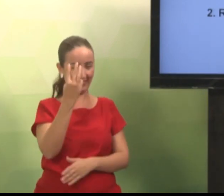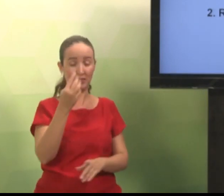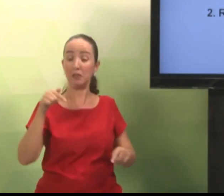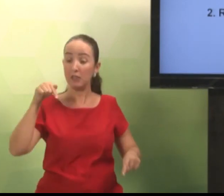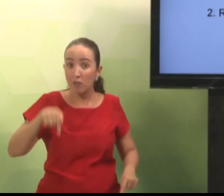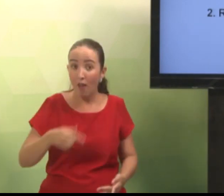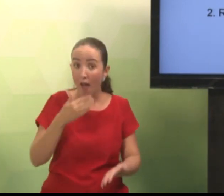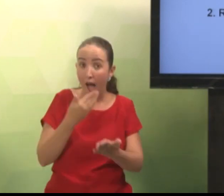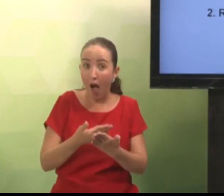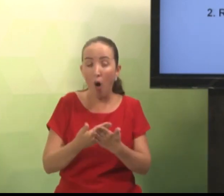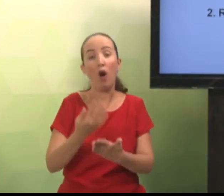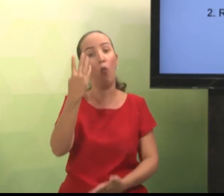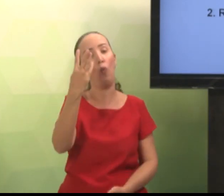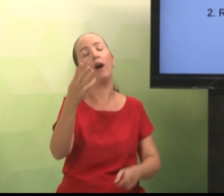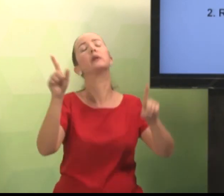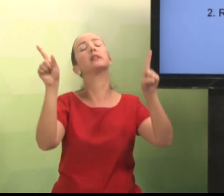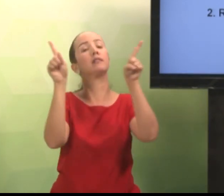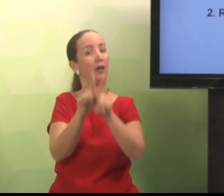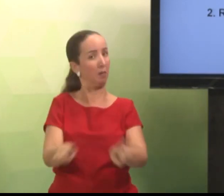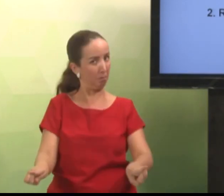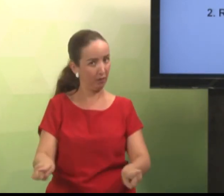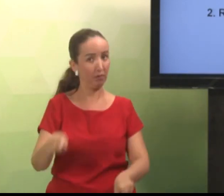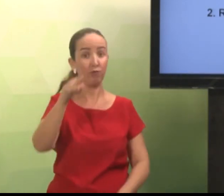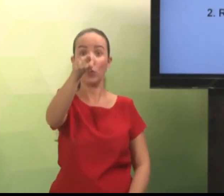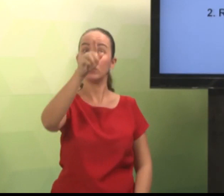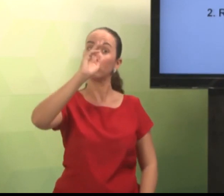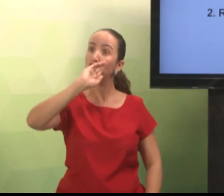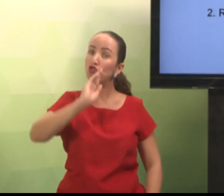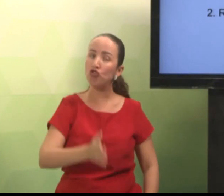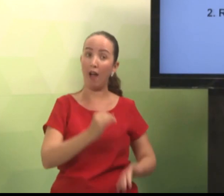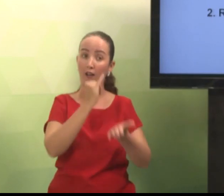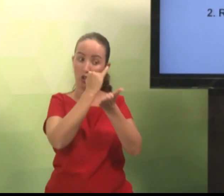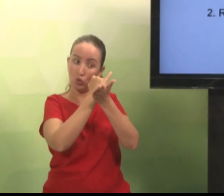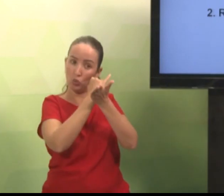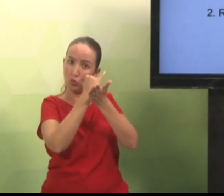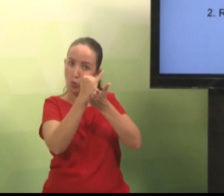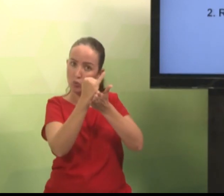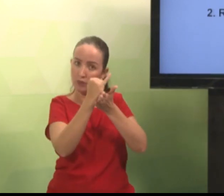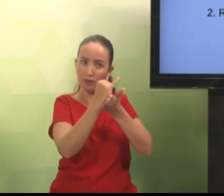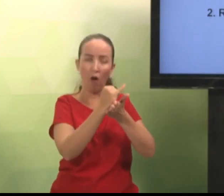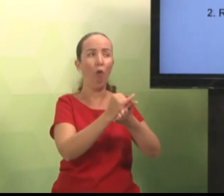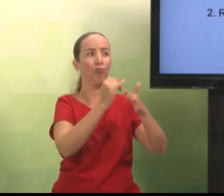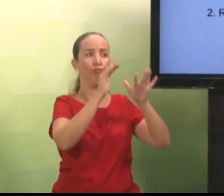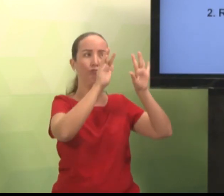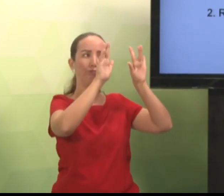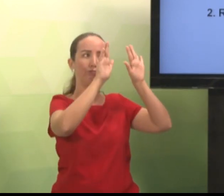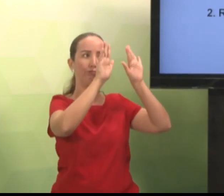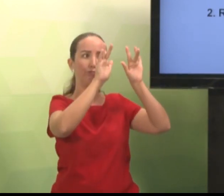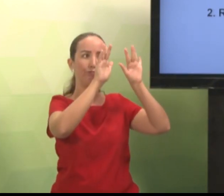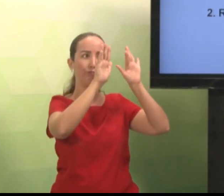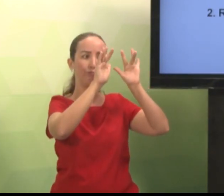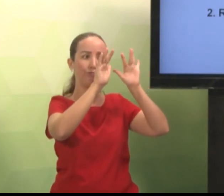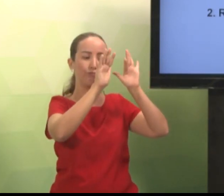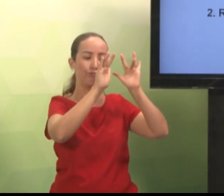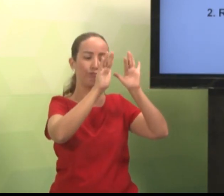vão seguir. Conforme vimos. Na aula 3. Então, você vai organizar a sua introdução. Vai fazer.